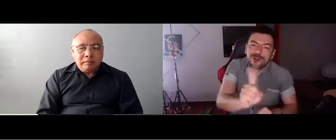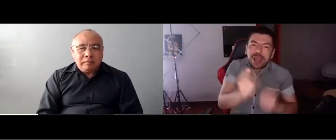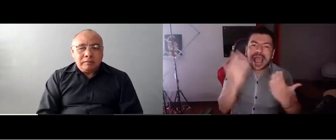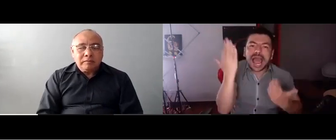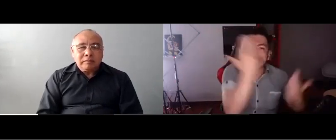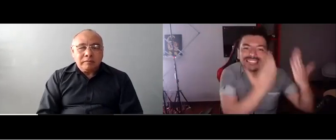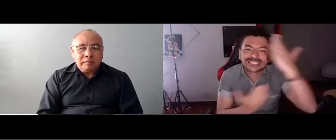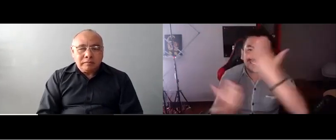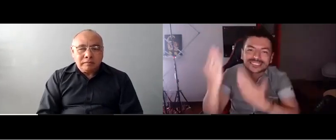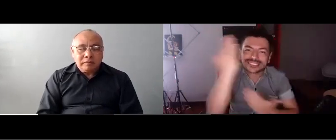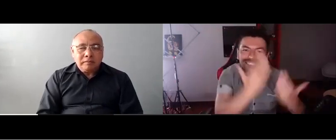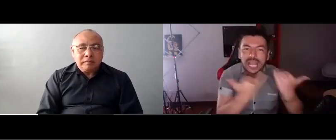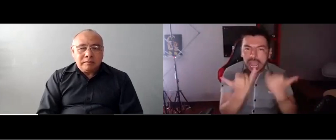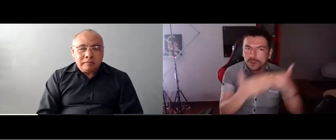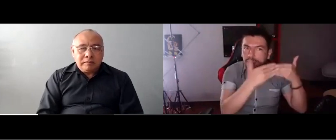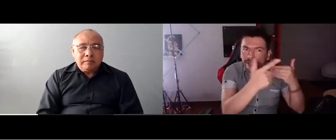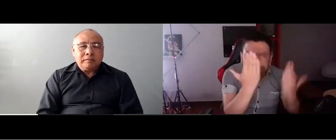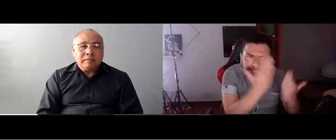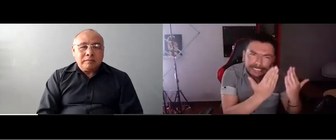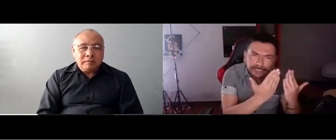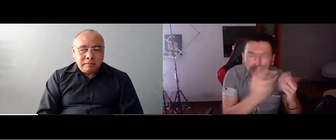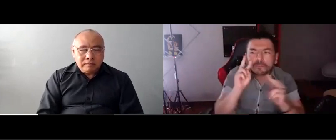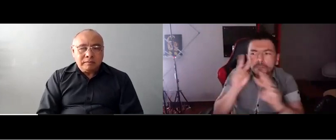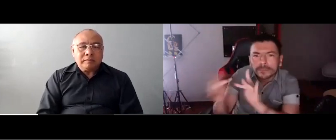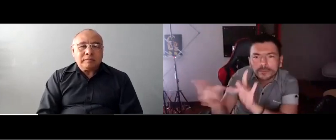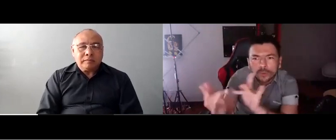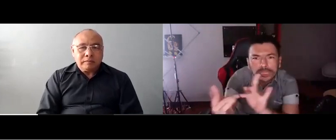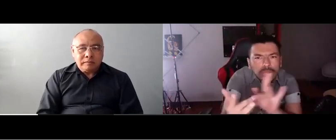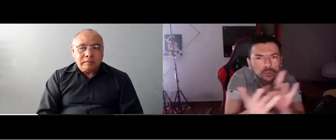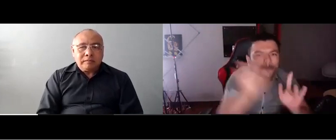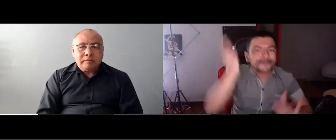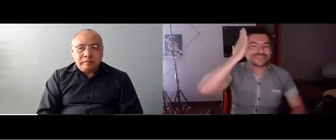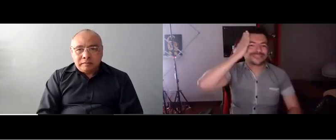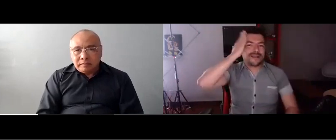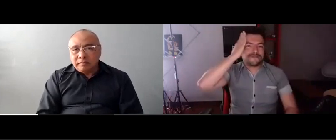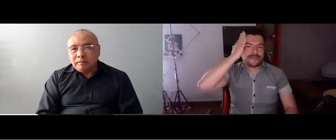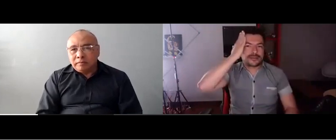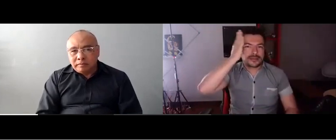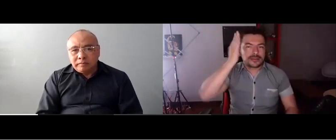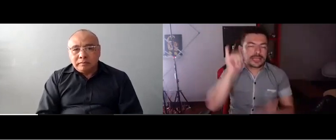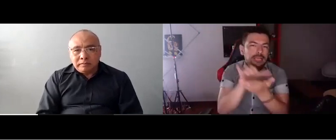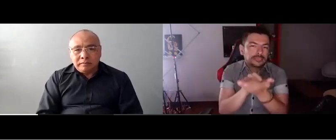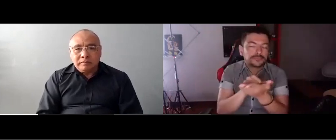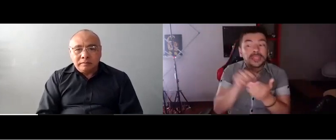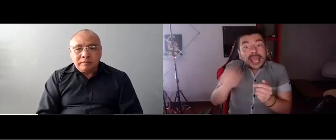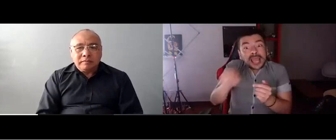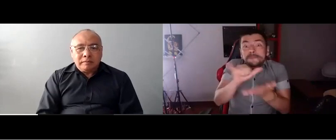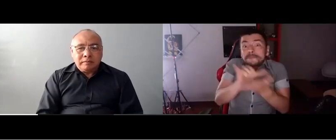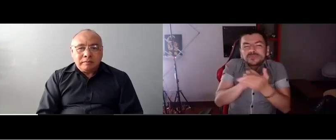no va a implicar más cosas de que les vayan a bloquear la licencia o algo por el estilo. Estos datos se requieren